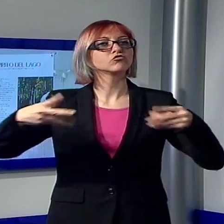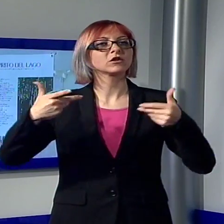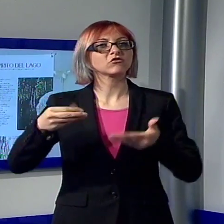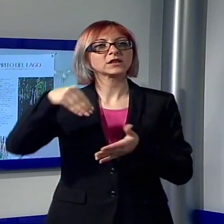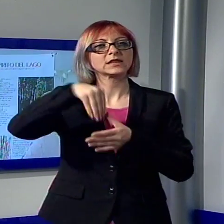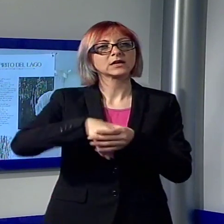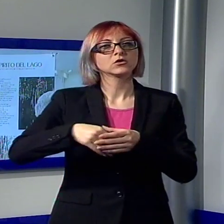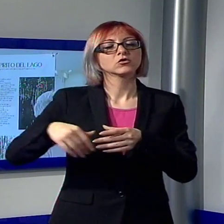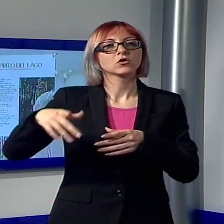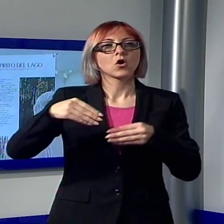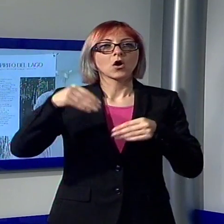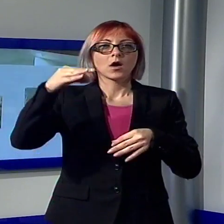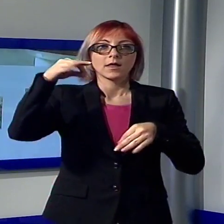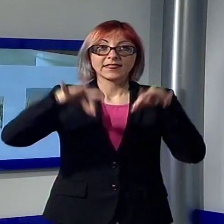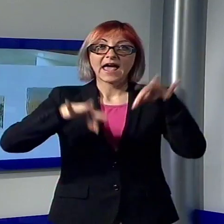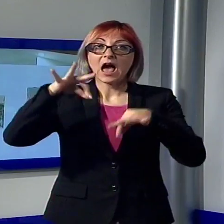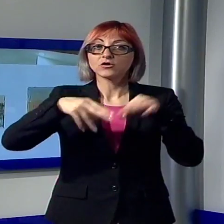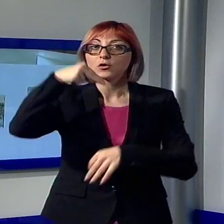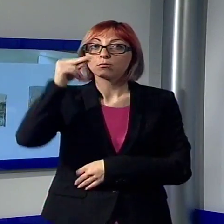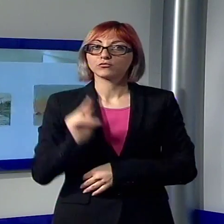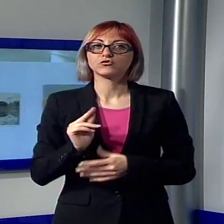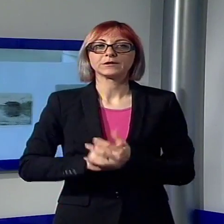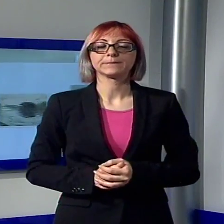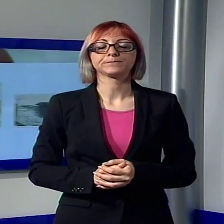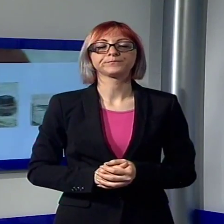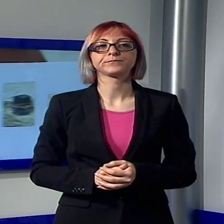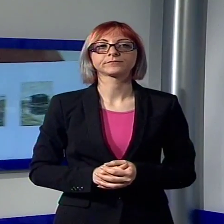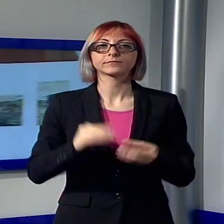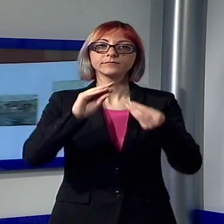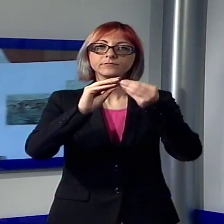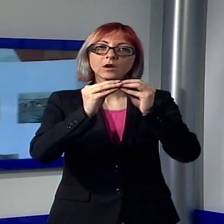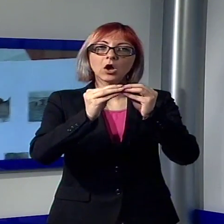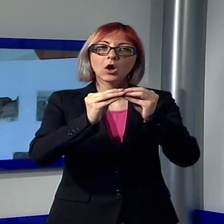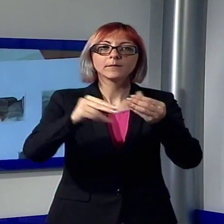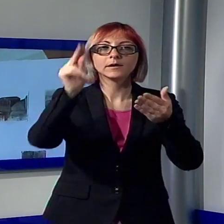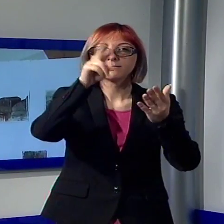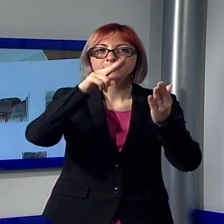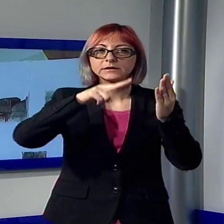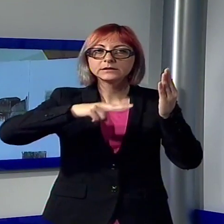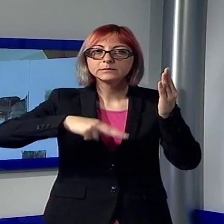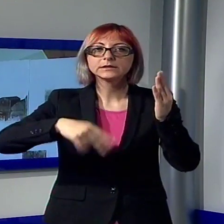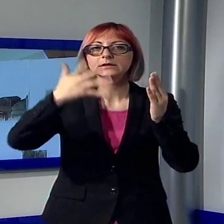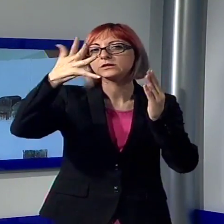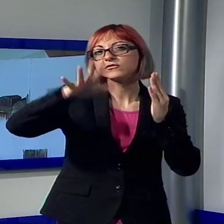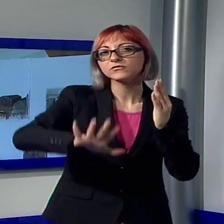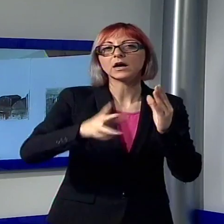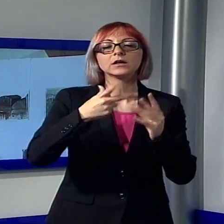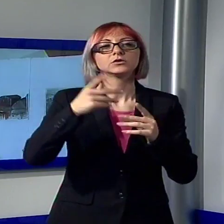di 16 giovani artisti provenienti da tutto il mondo che hanno interpretato il paesaggio del Massaciuccoli sono esposte nel foyer del Teatro